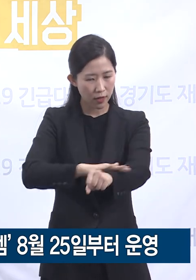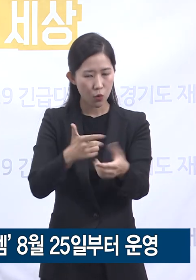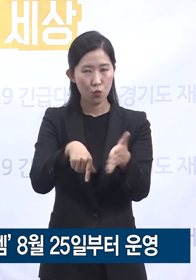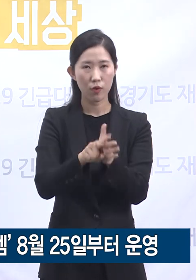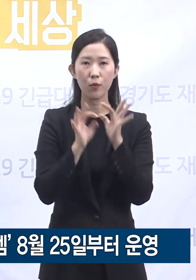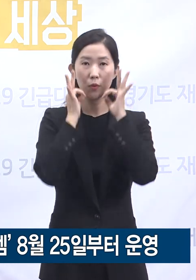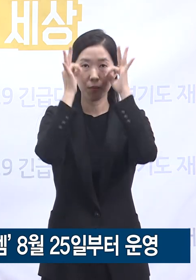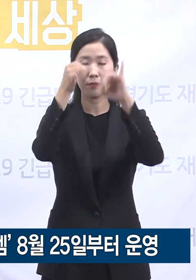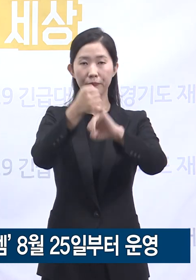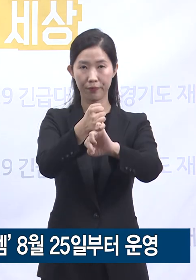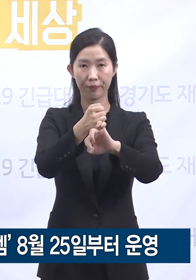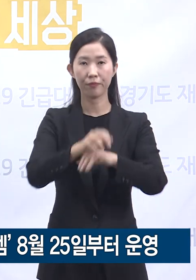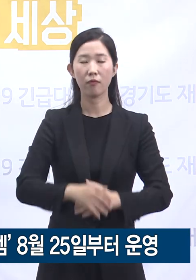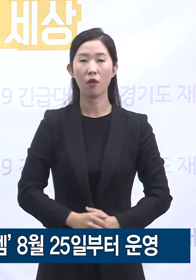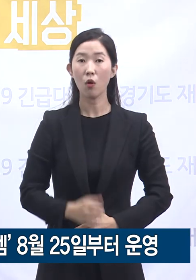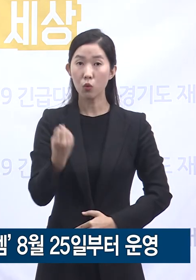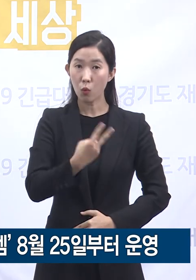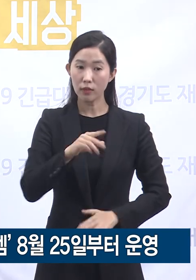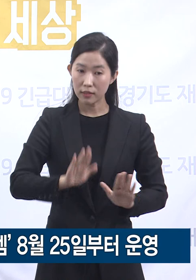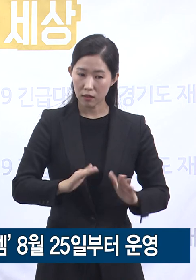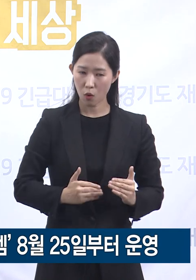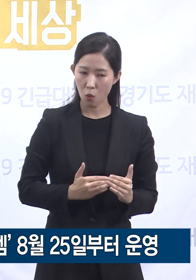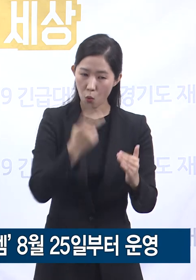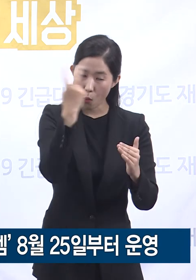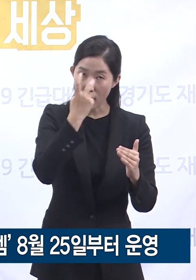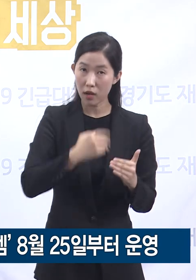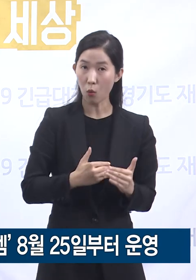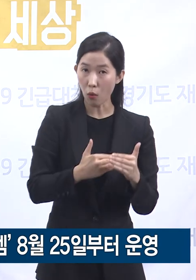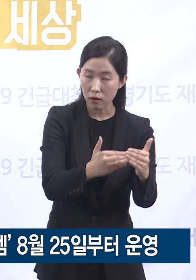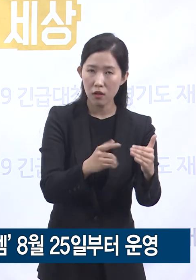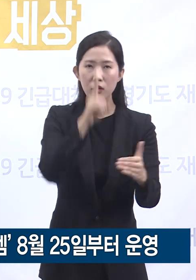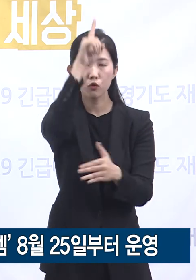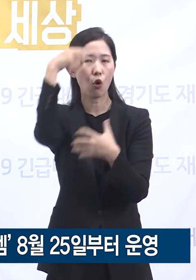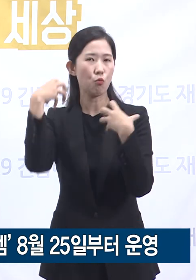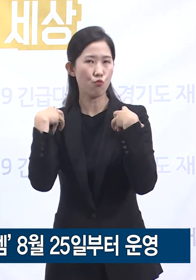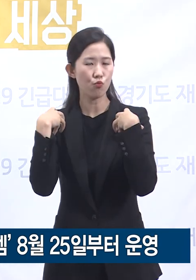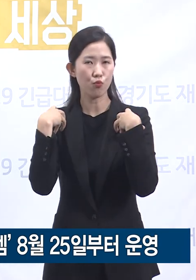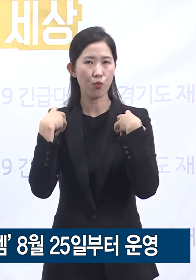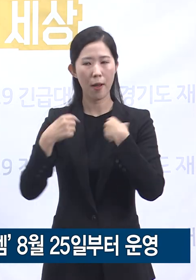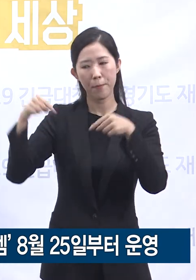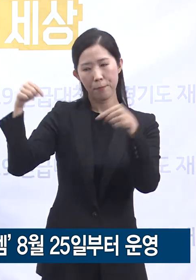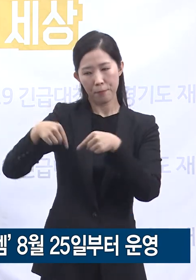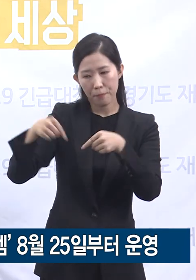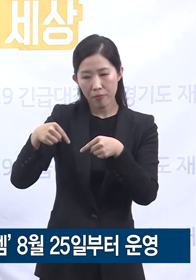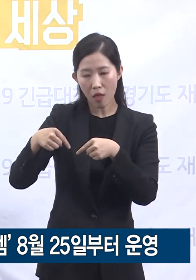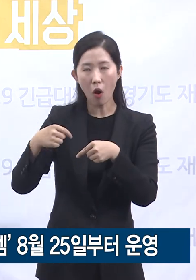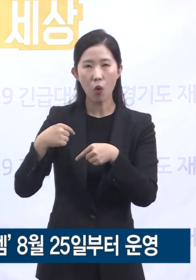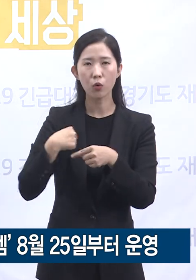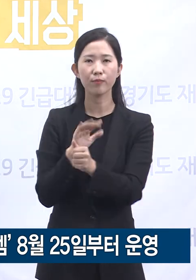또한 이 과정들을 정부와 공유하면서 통합적인 설계가 가능하도록 돕겠습니다.